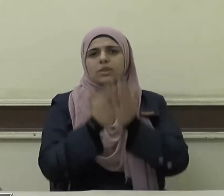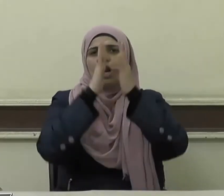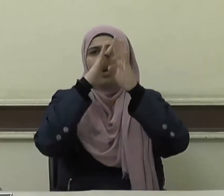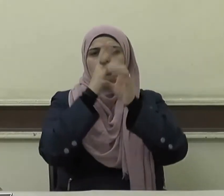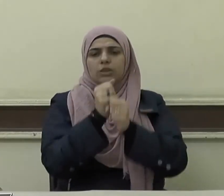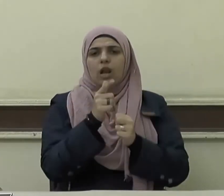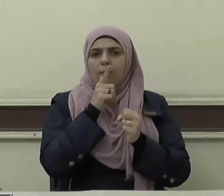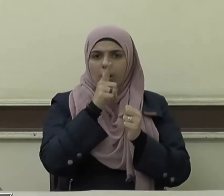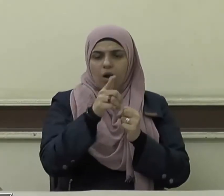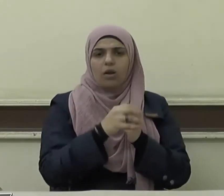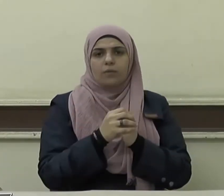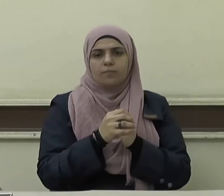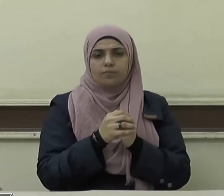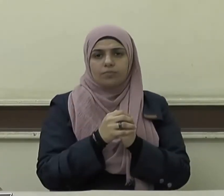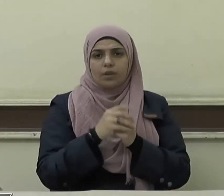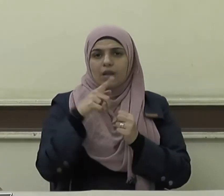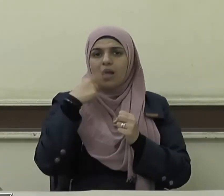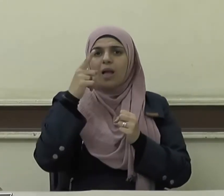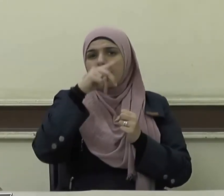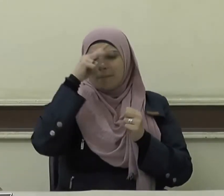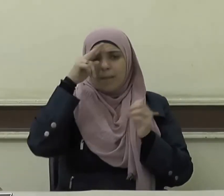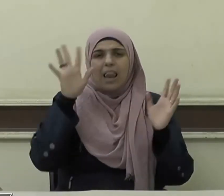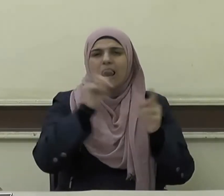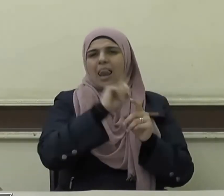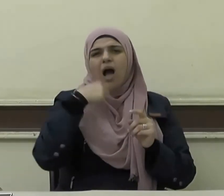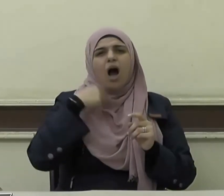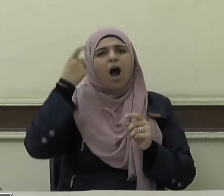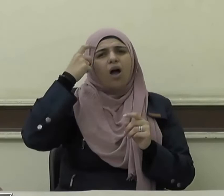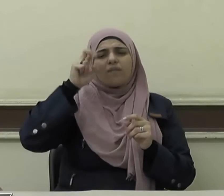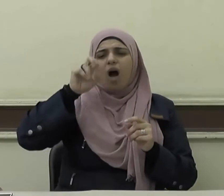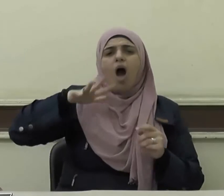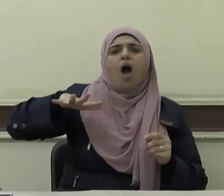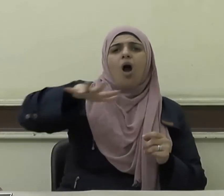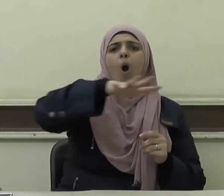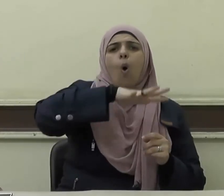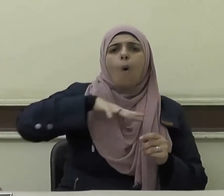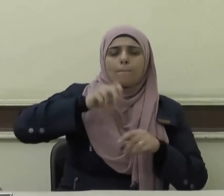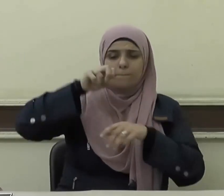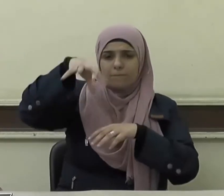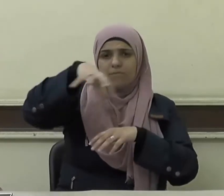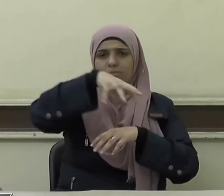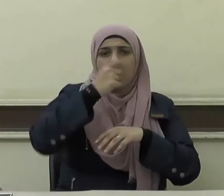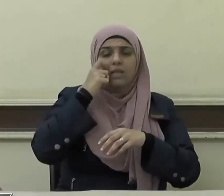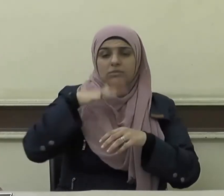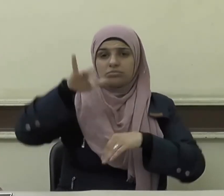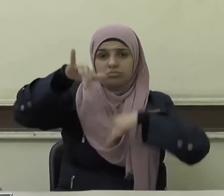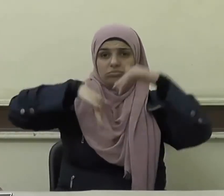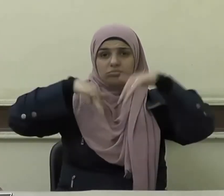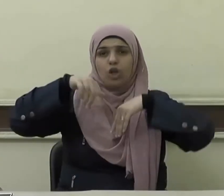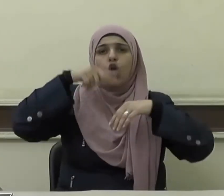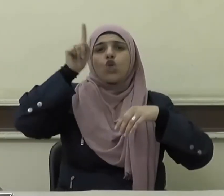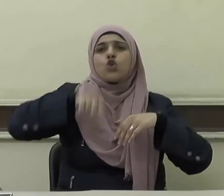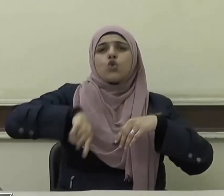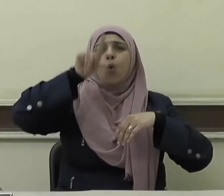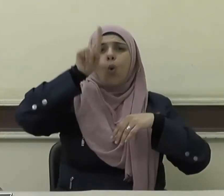عليه وسلم لأعلمن أقواما من أمتي يأتون يوم